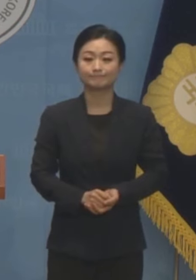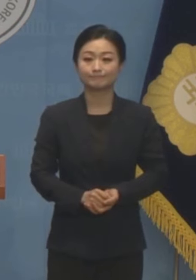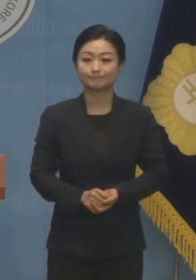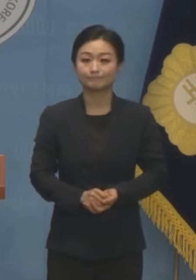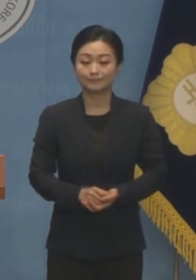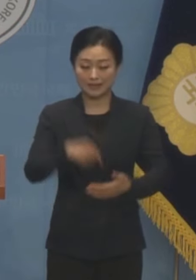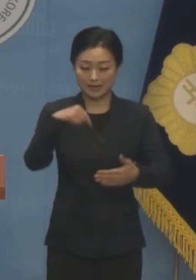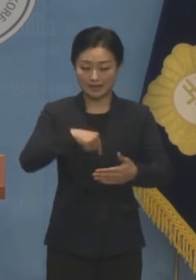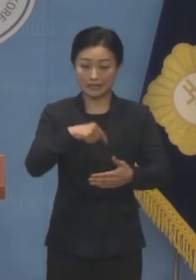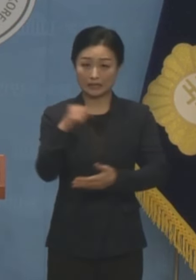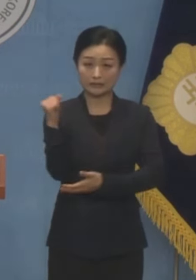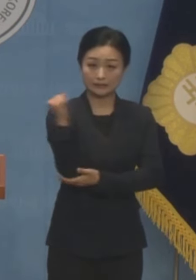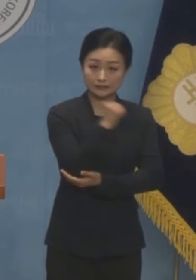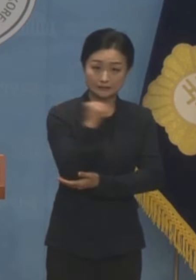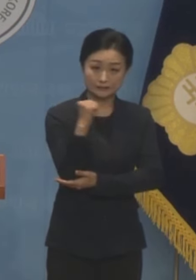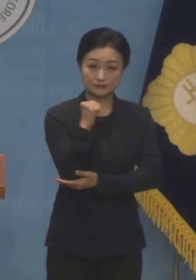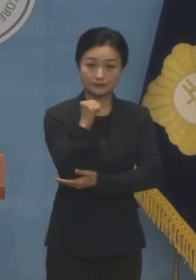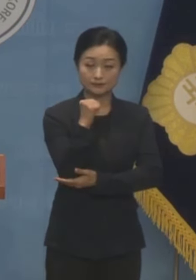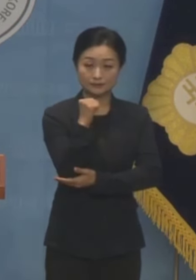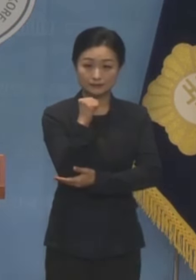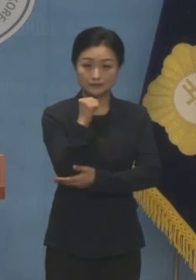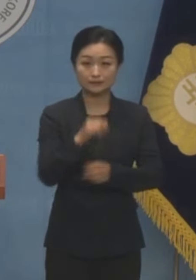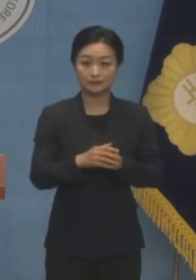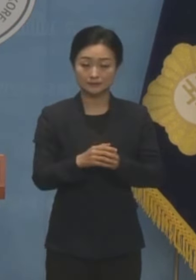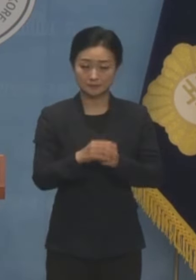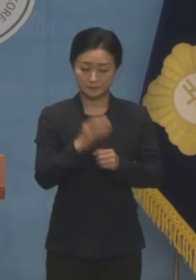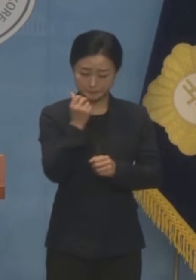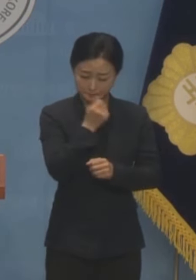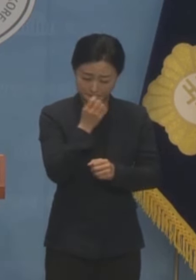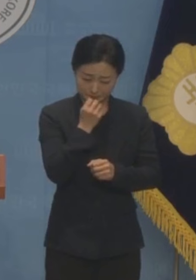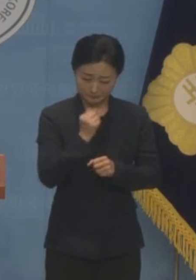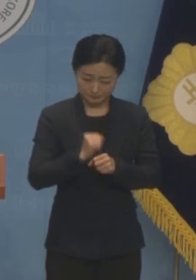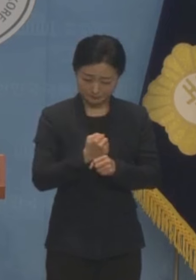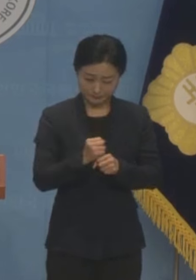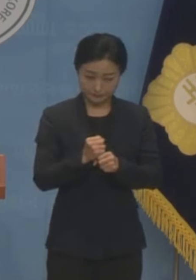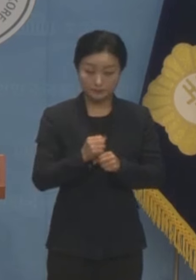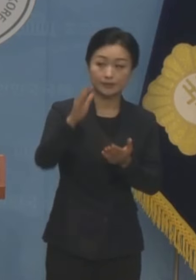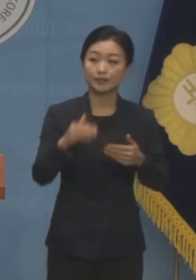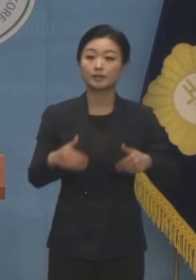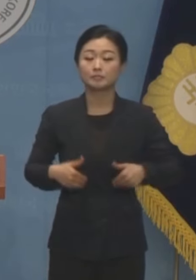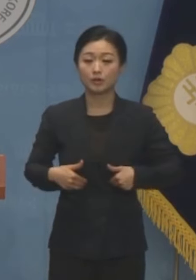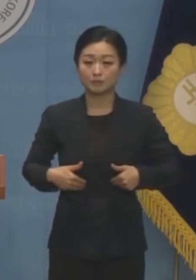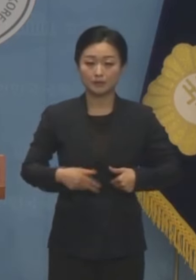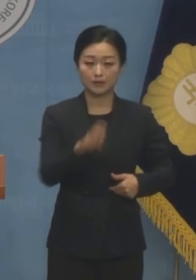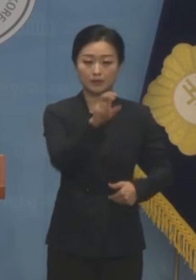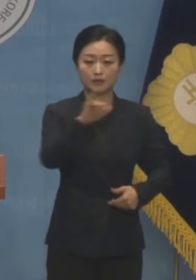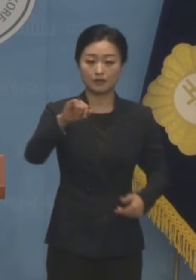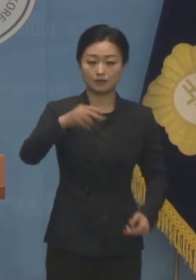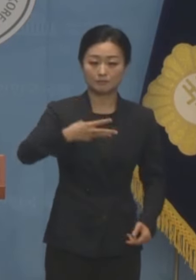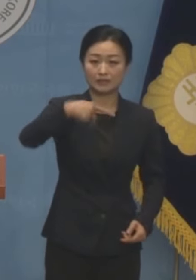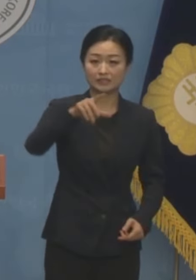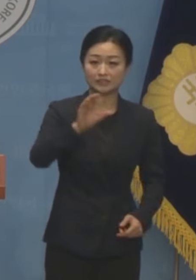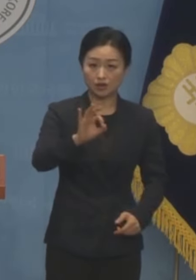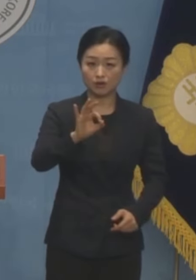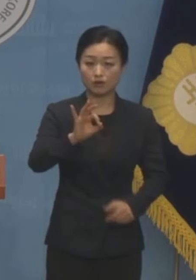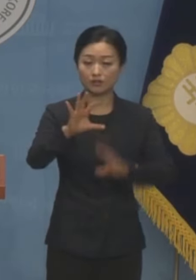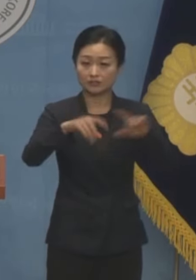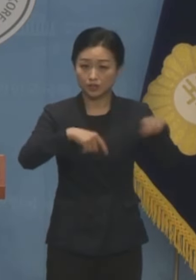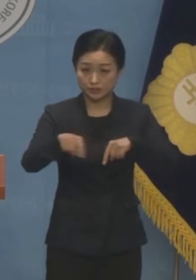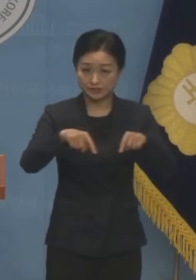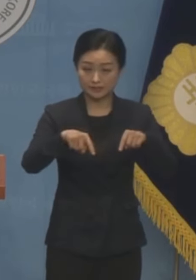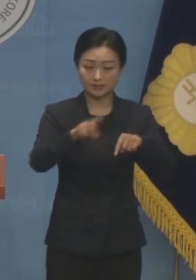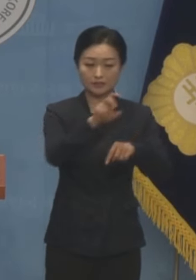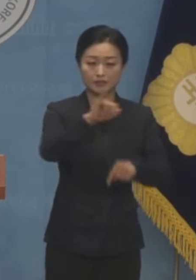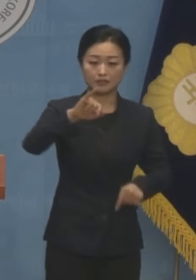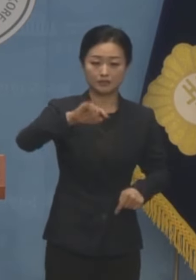내부를 흔드는 이적행위 밀정정치를 척결해야 합니다. 밀정정권과 밀정정치가